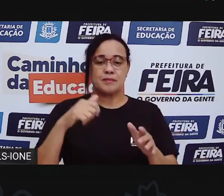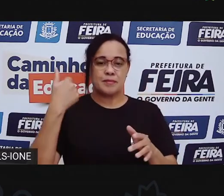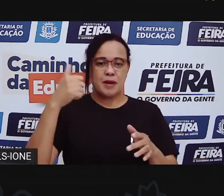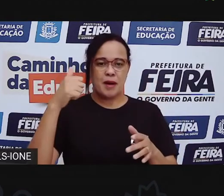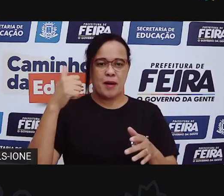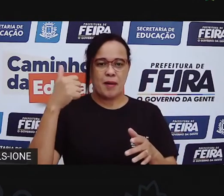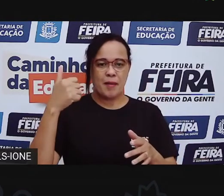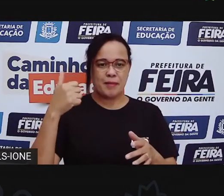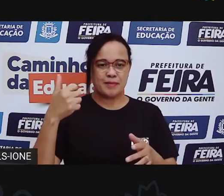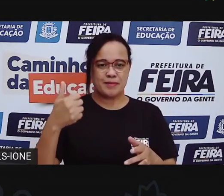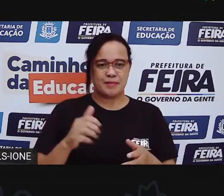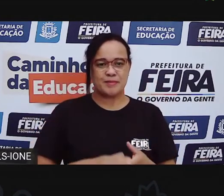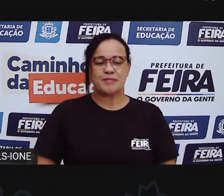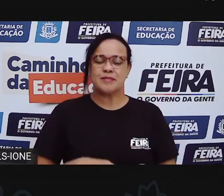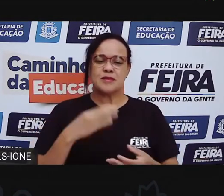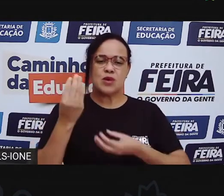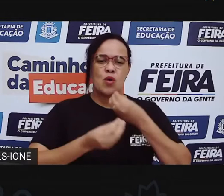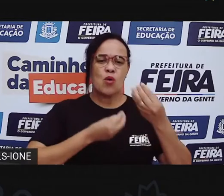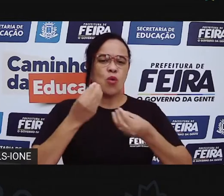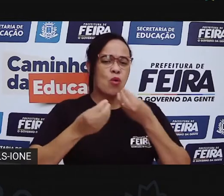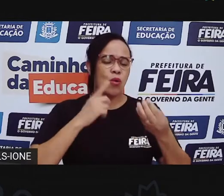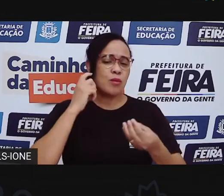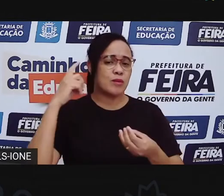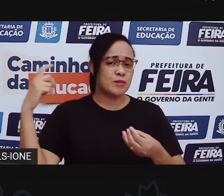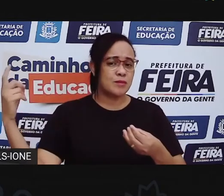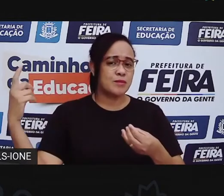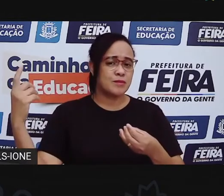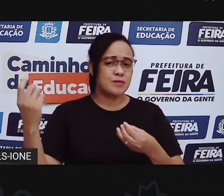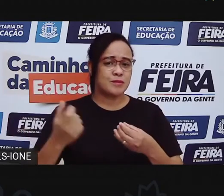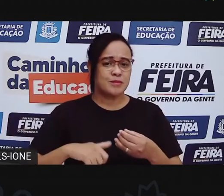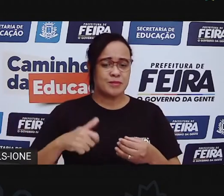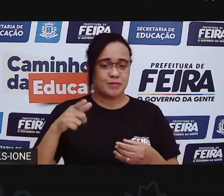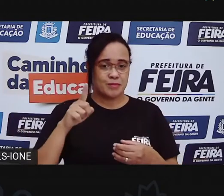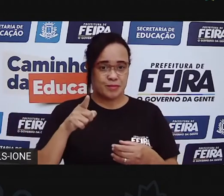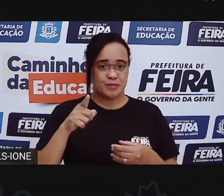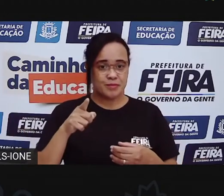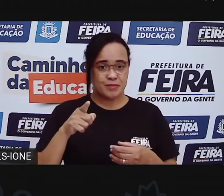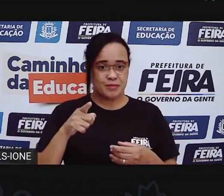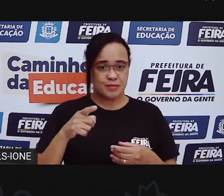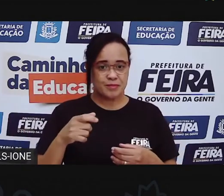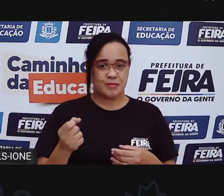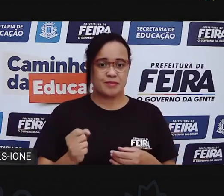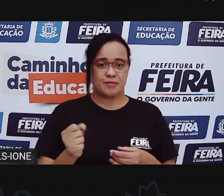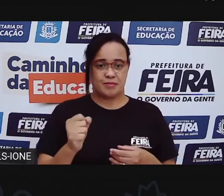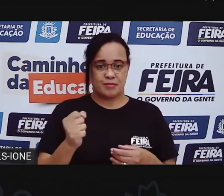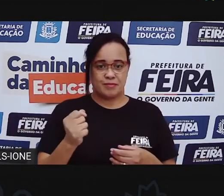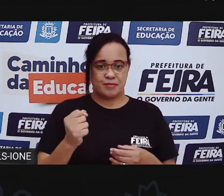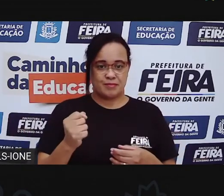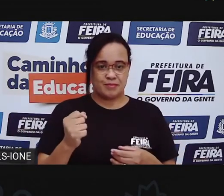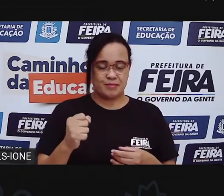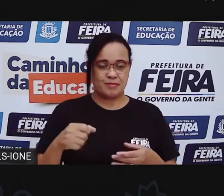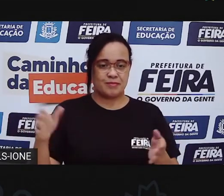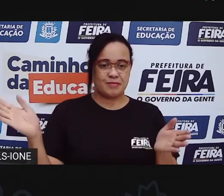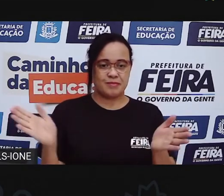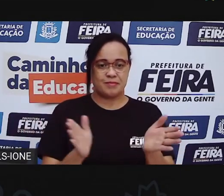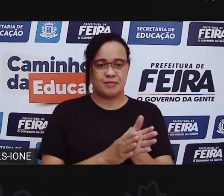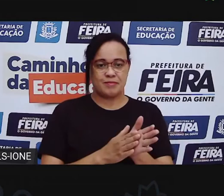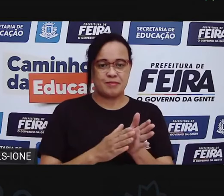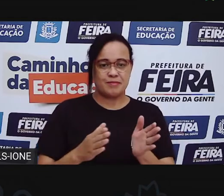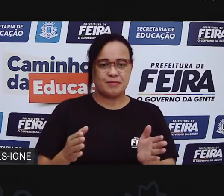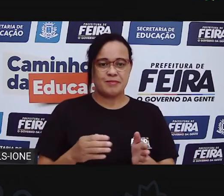pandeiro! Como é que faz o sonzinho dele, hein? A gente mexe assim e bate na mão. Ah,